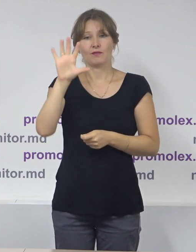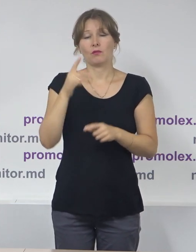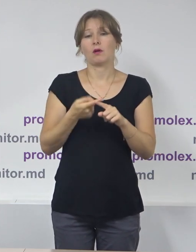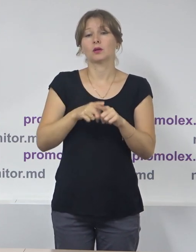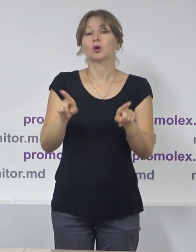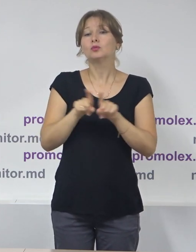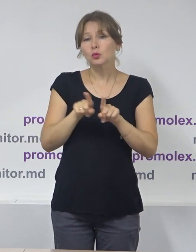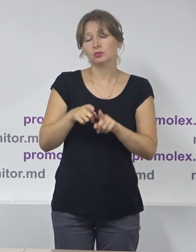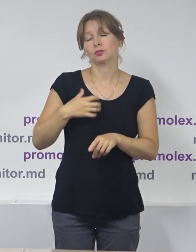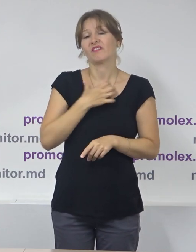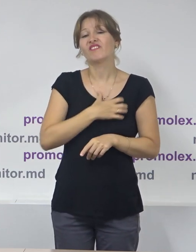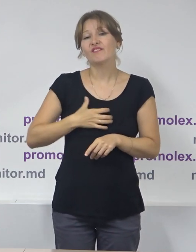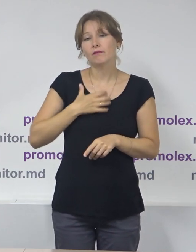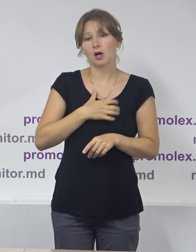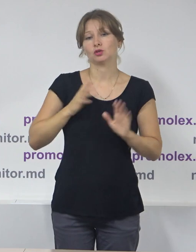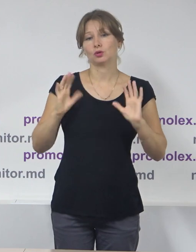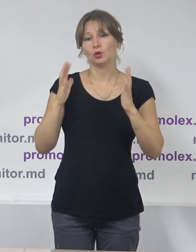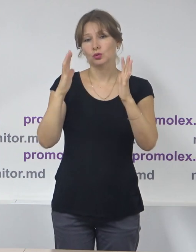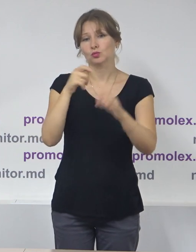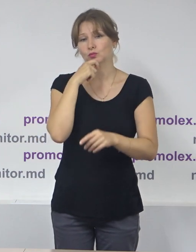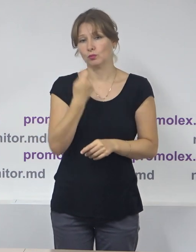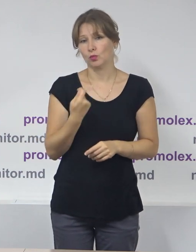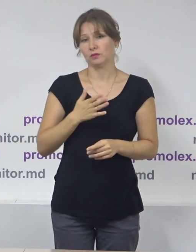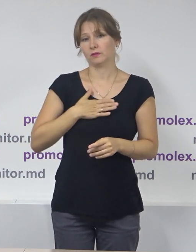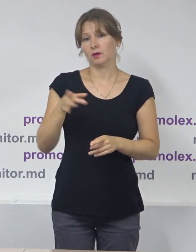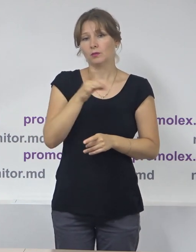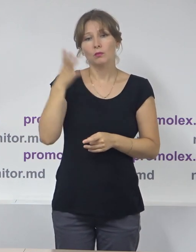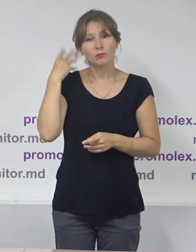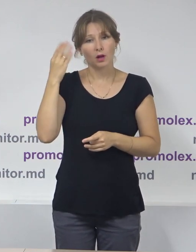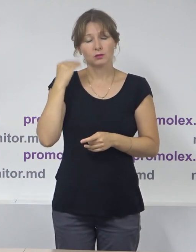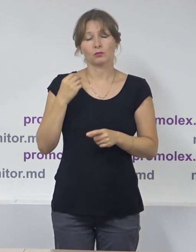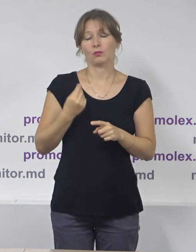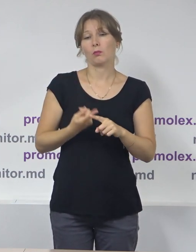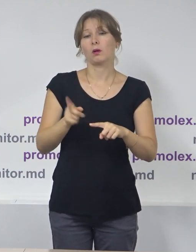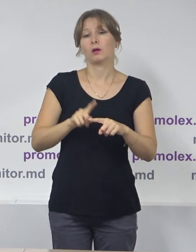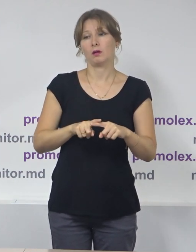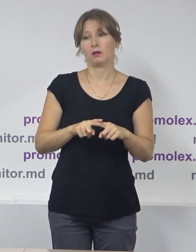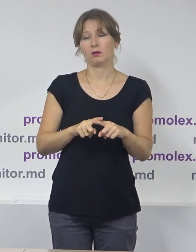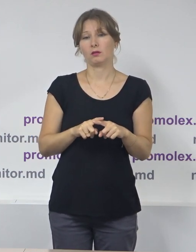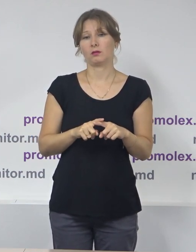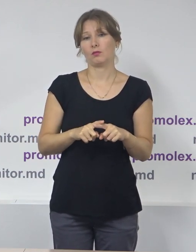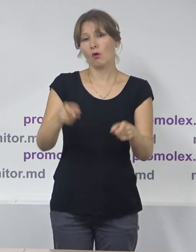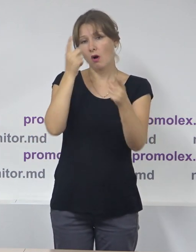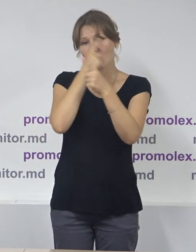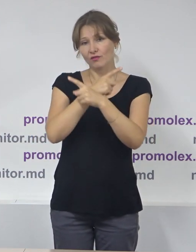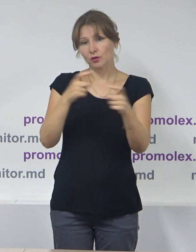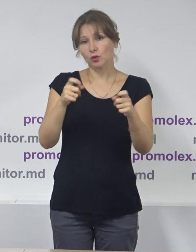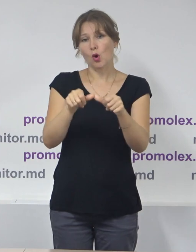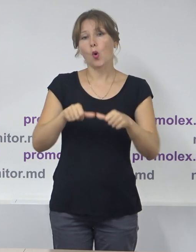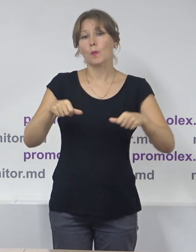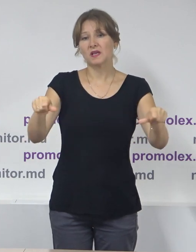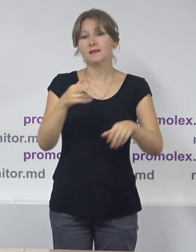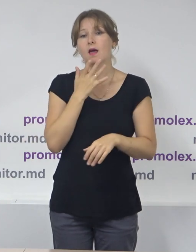element important al contextului social-politic din țara noastră. În acest sens, în avizul Comisiei Europeani